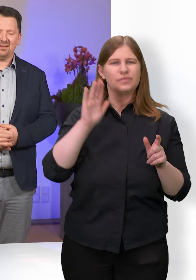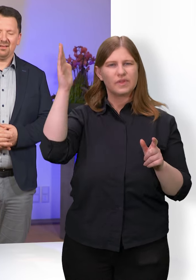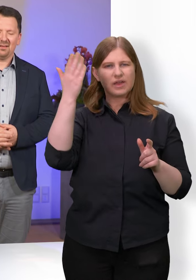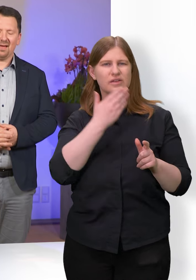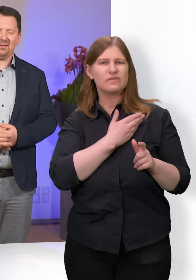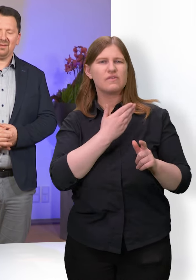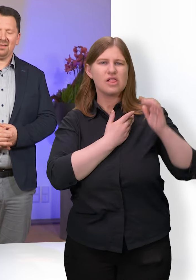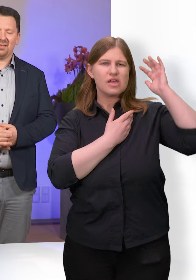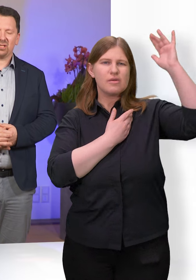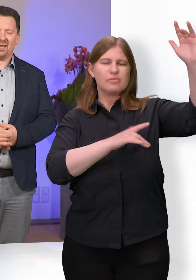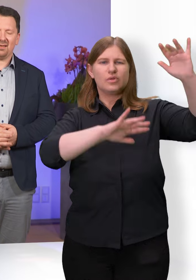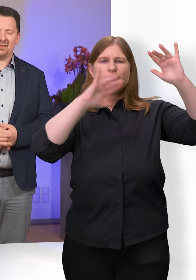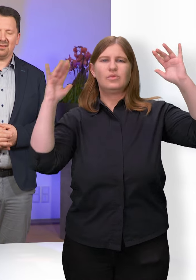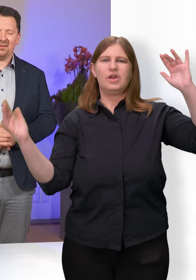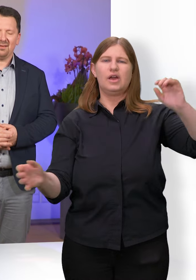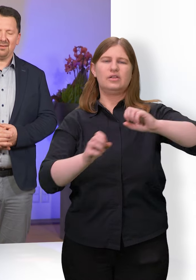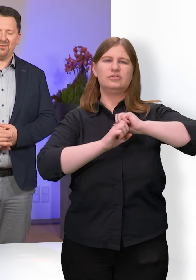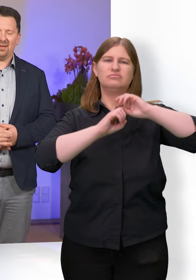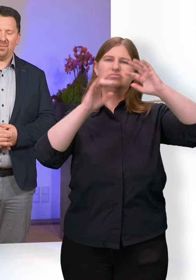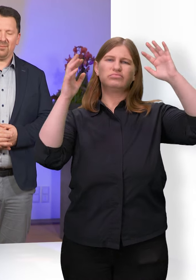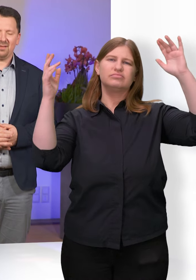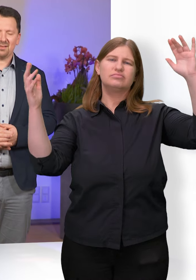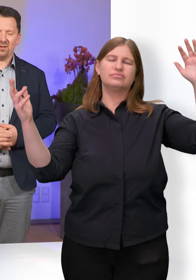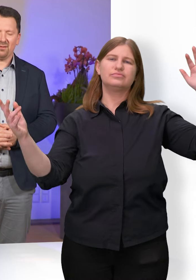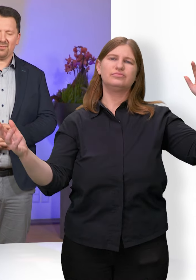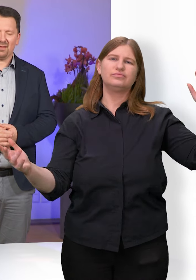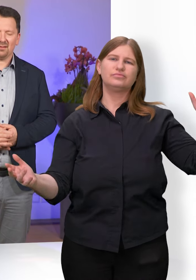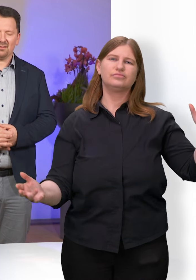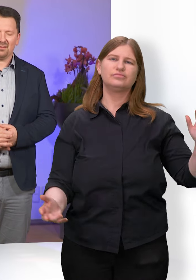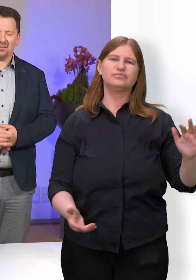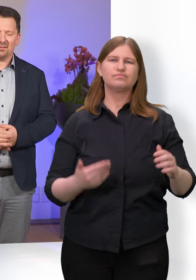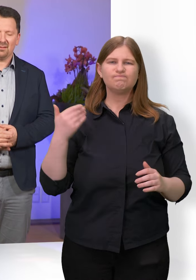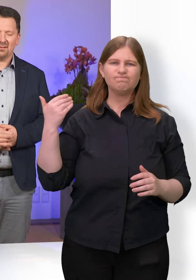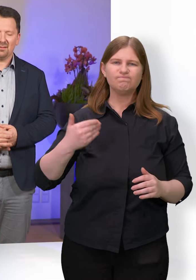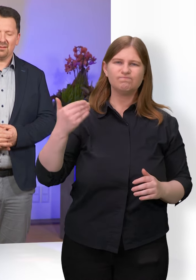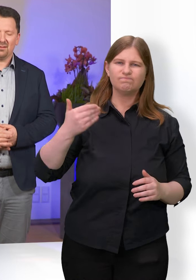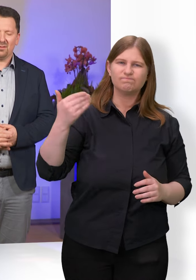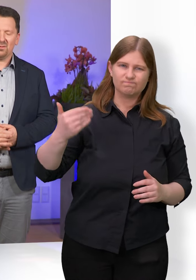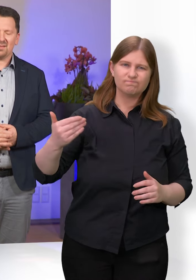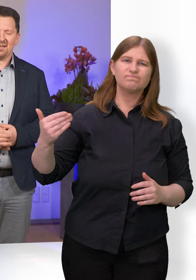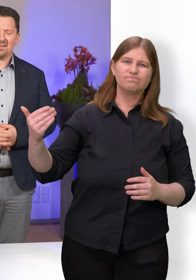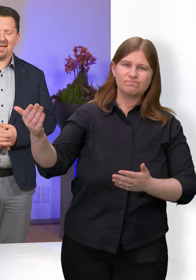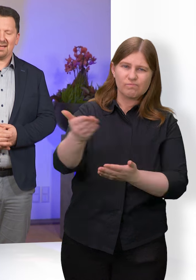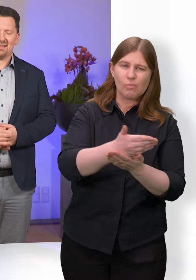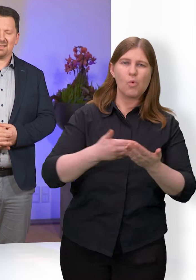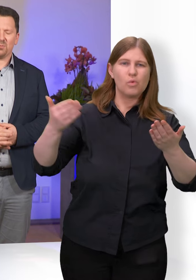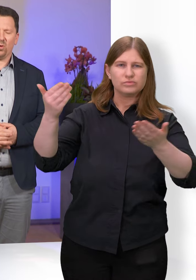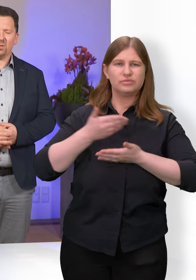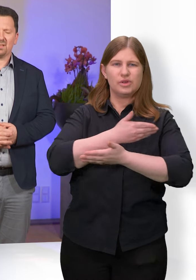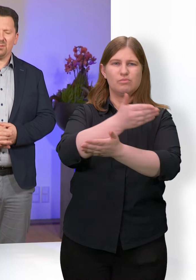Dein Wille geschehe, wie im Himmel so auf Erden. Unser tägliches Brot gib